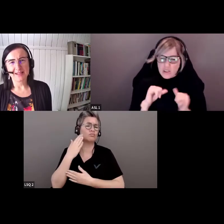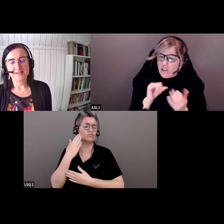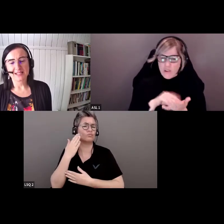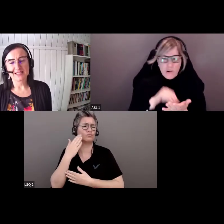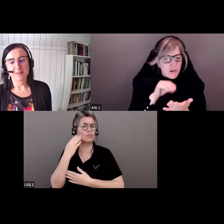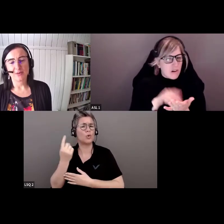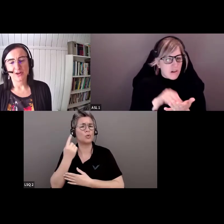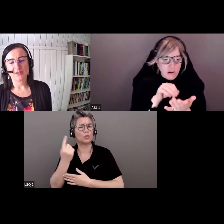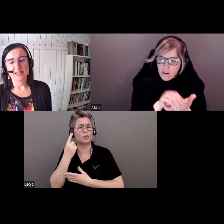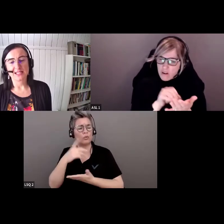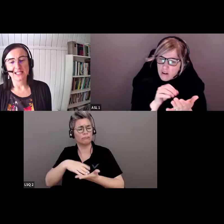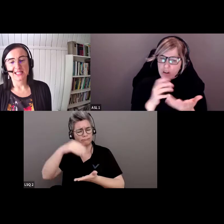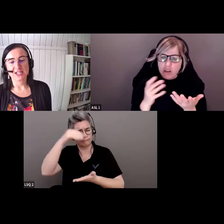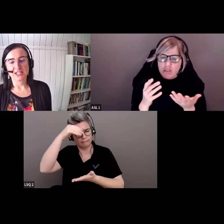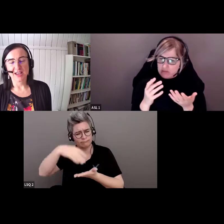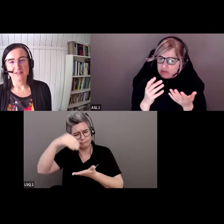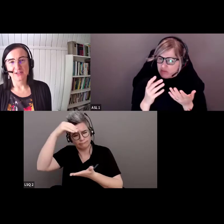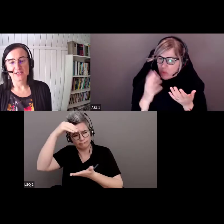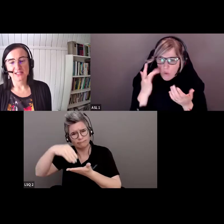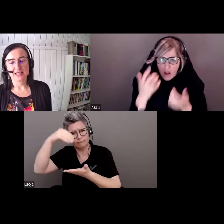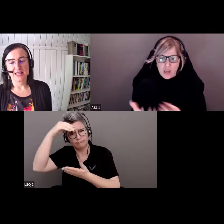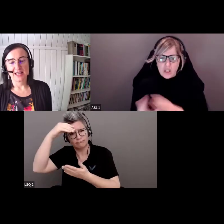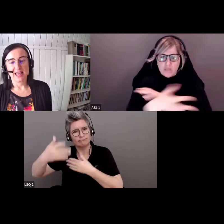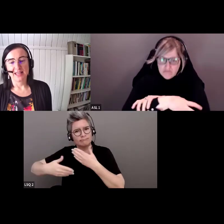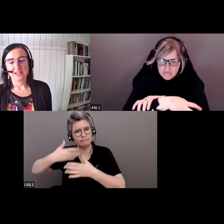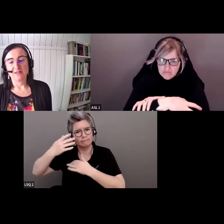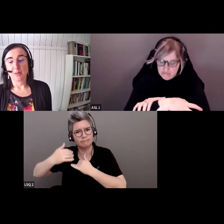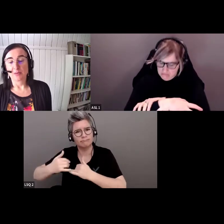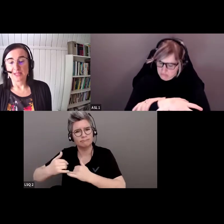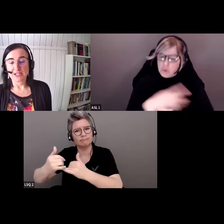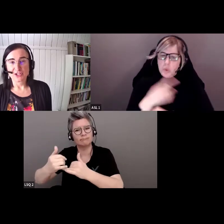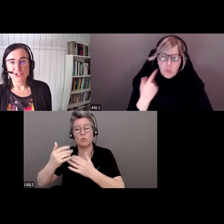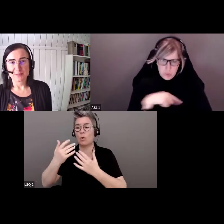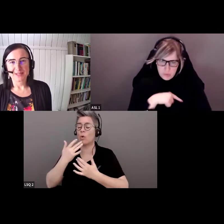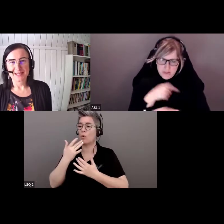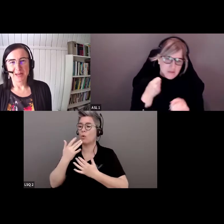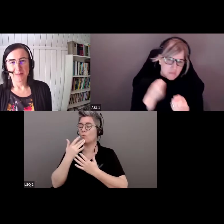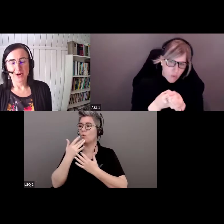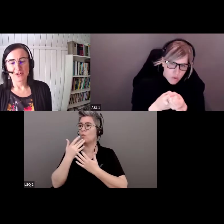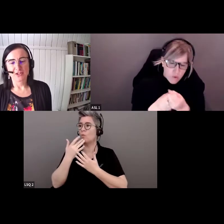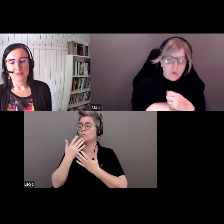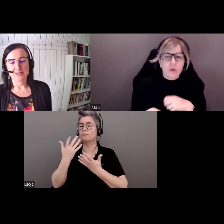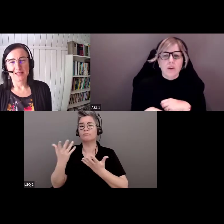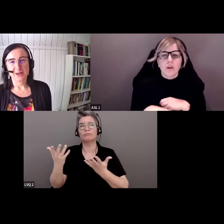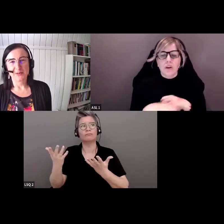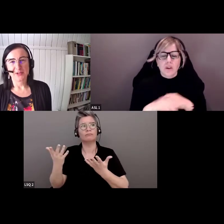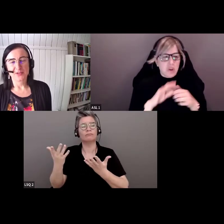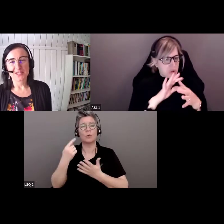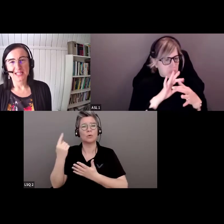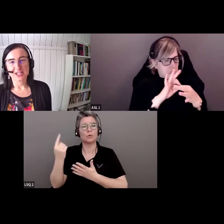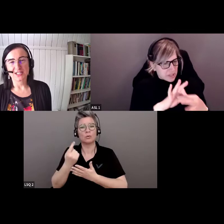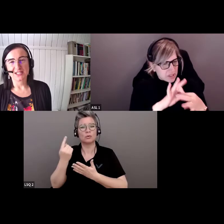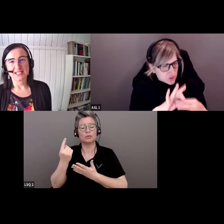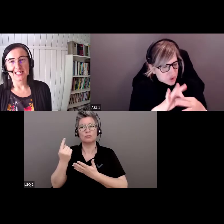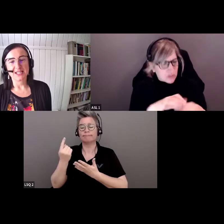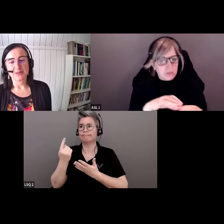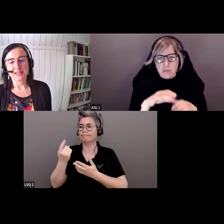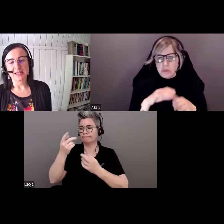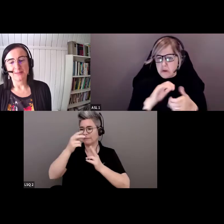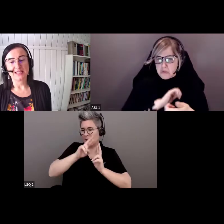toujours en apprentissage car nous voulons respectueusement réconcilier